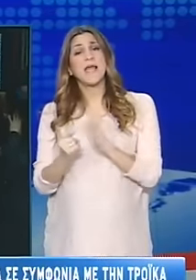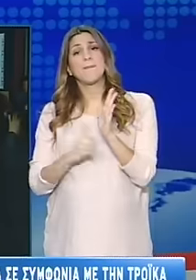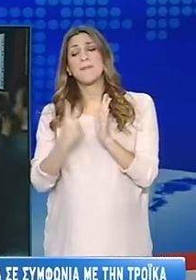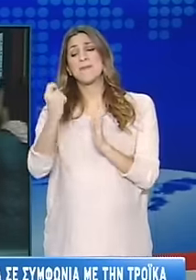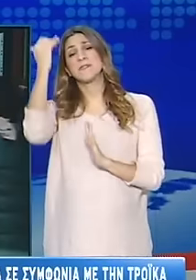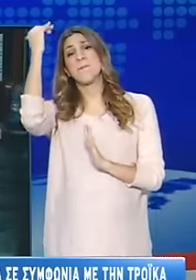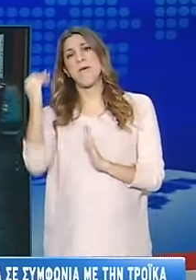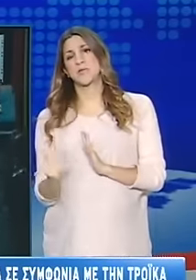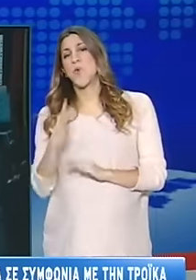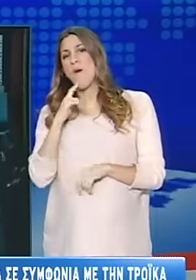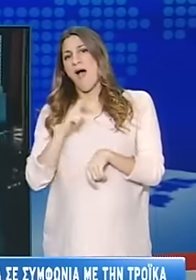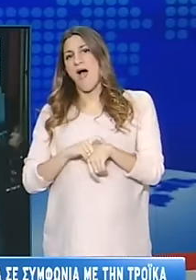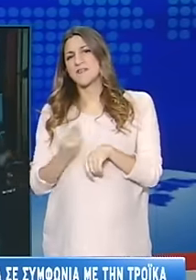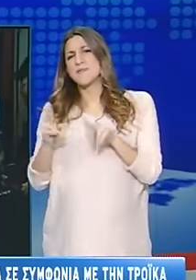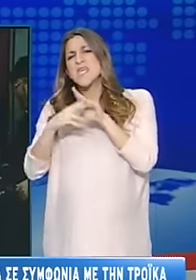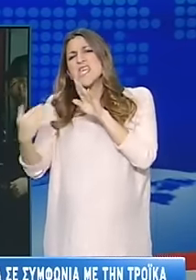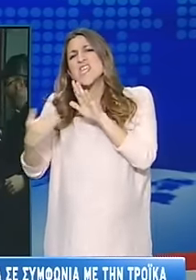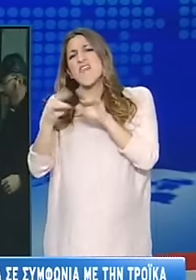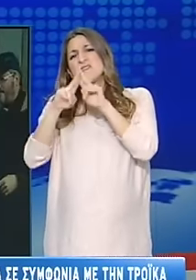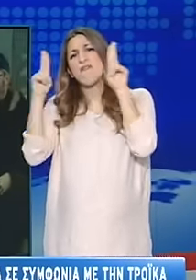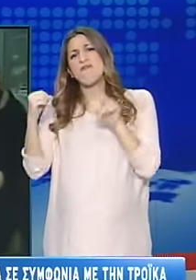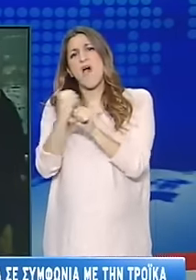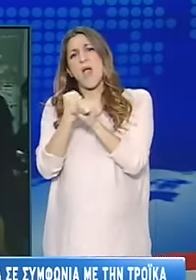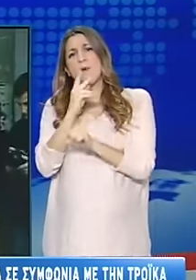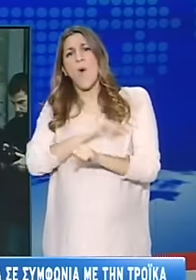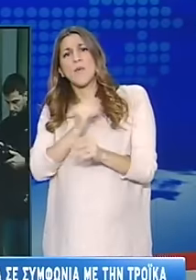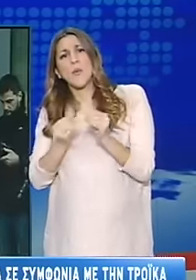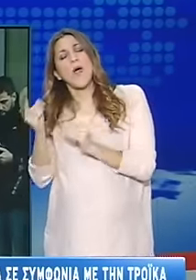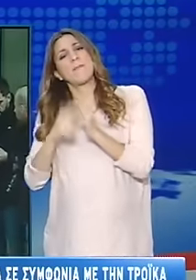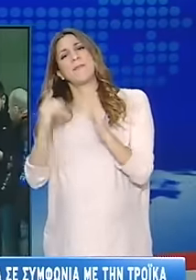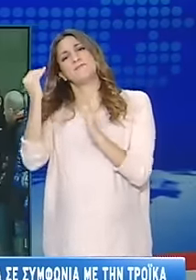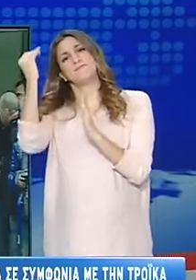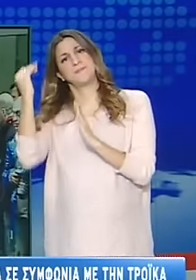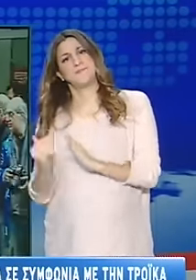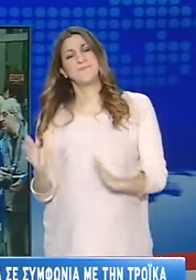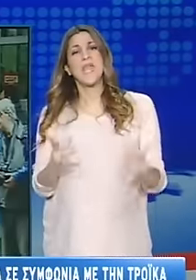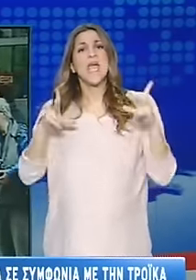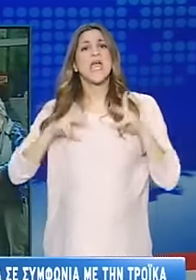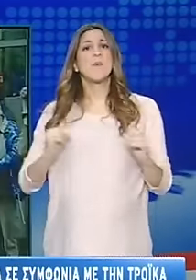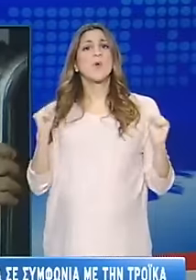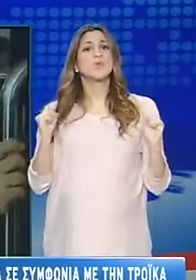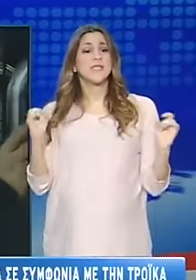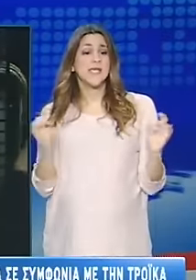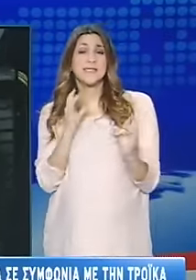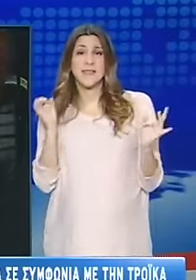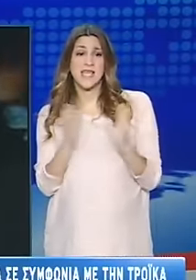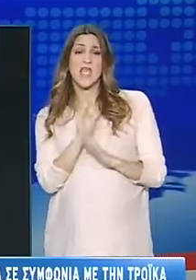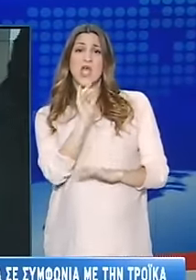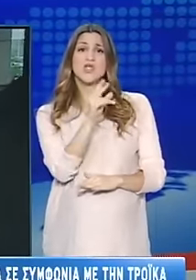Υπότιτλοι AUTHORWAVE Ο κύριος Γεωργιάβης απέφυγε να απαντήσει τι θα γίνει αν η Τρόικα δεν δεχθεί την κυβερνητική